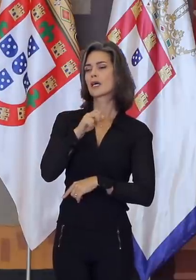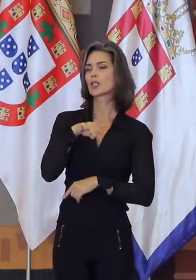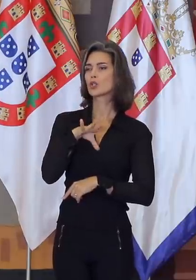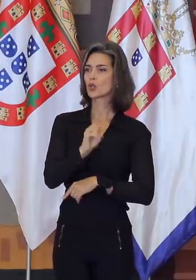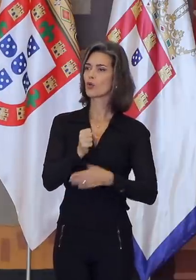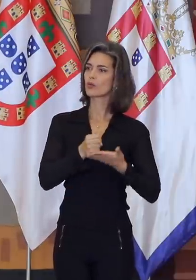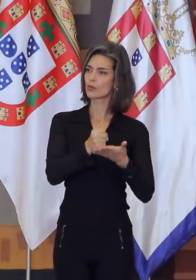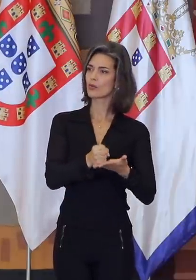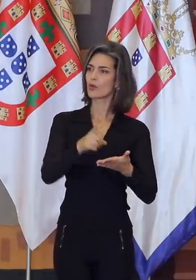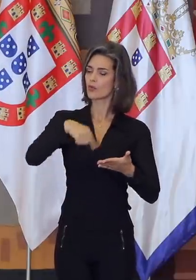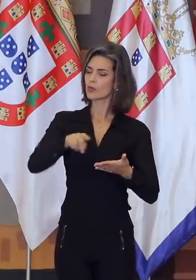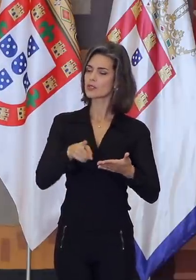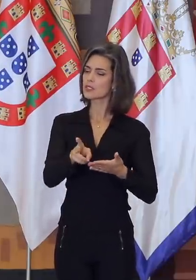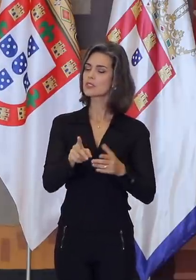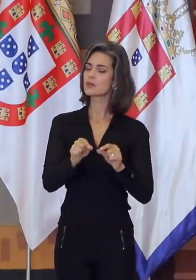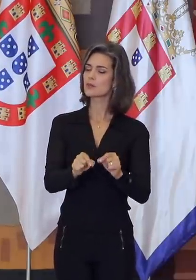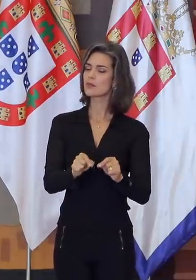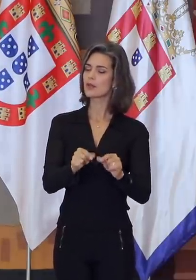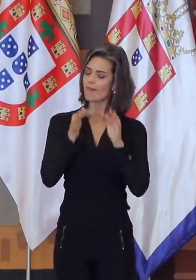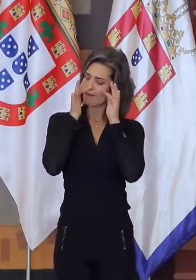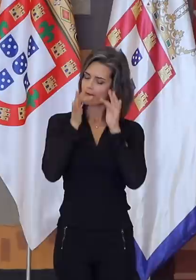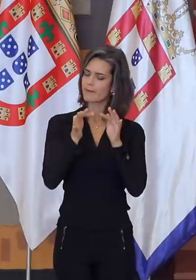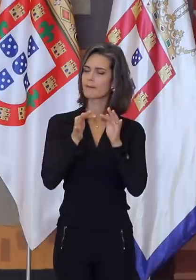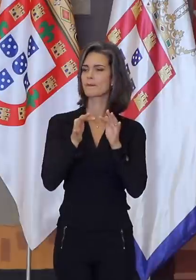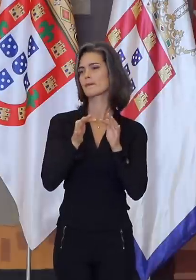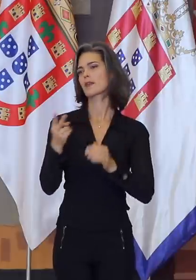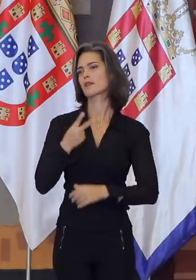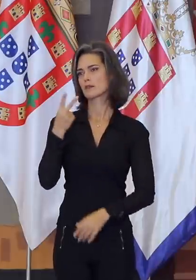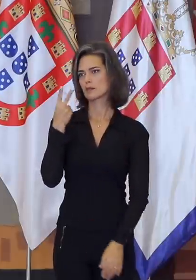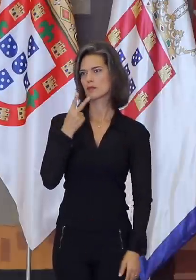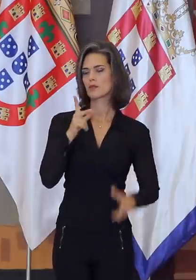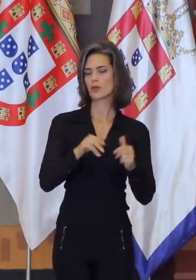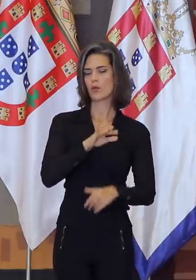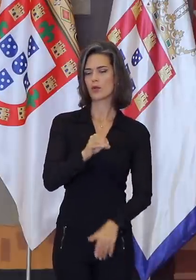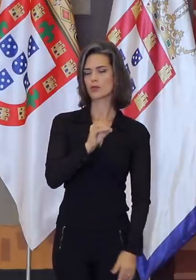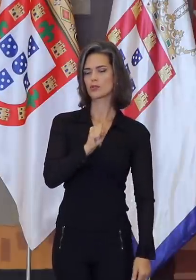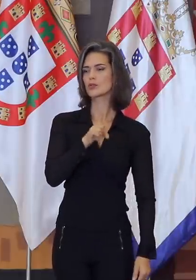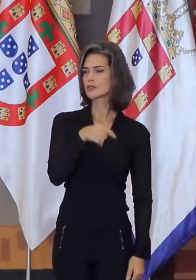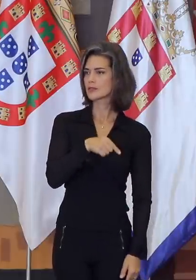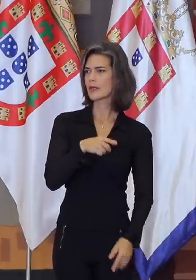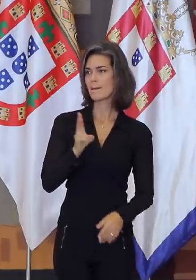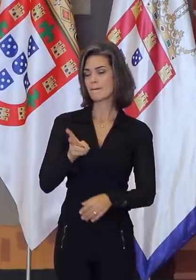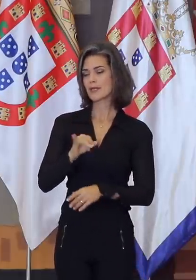sempre fiéis aos seus princípios e valores, mesmo que o preço a pagar seja muito elevado. Quaisquer que